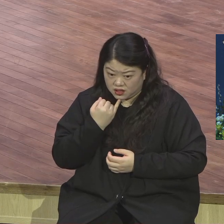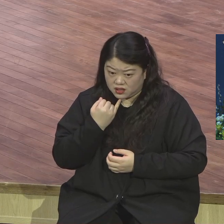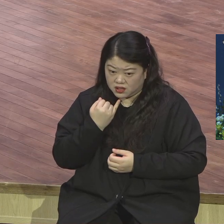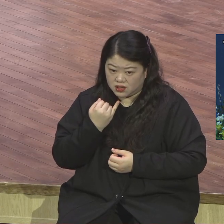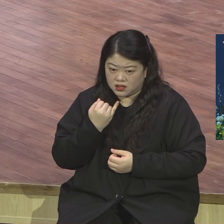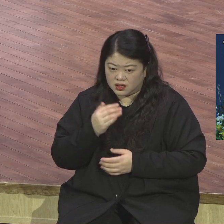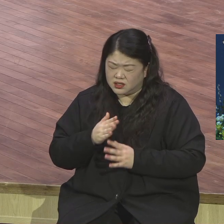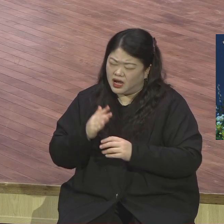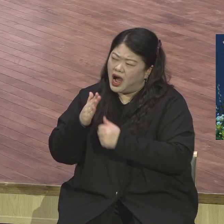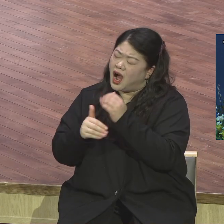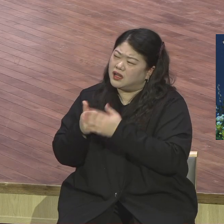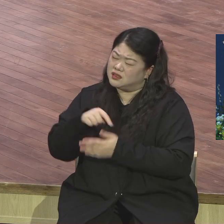있으니까 혼자 보지요.